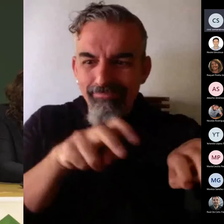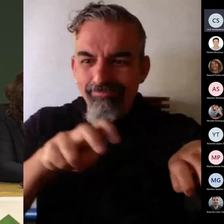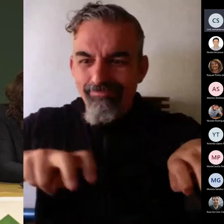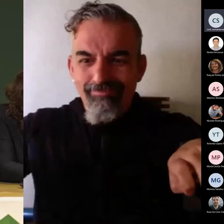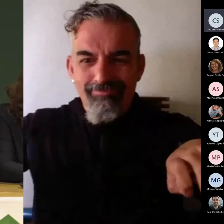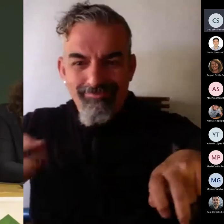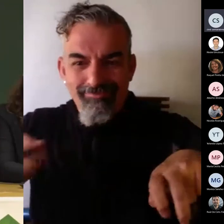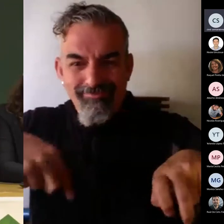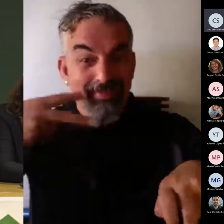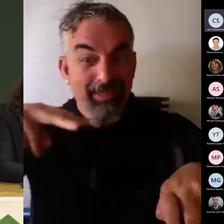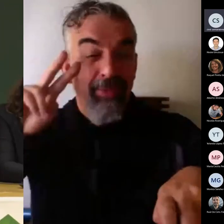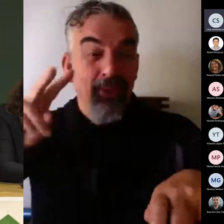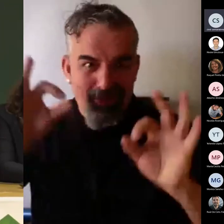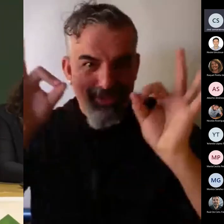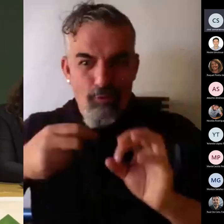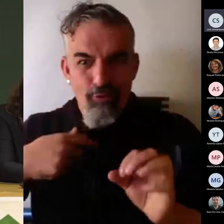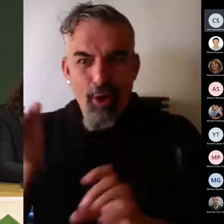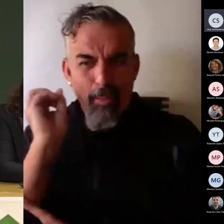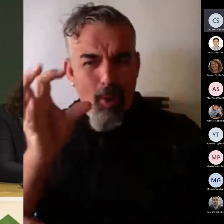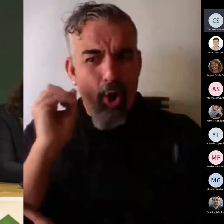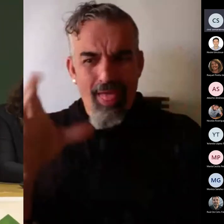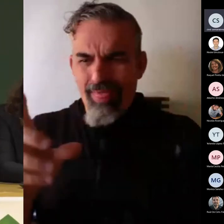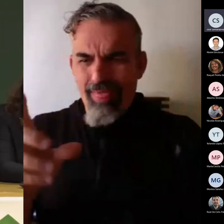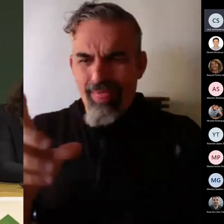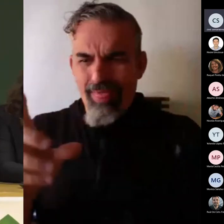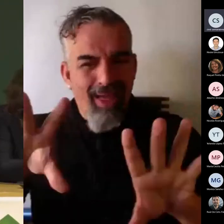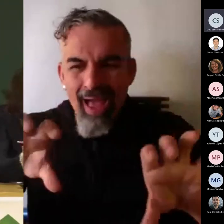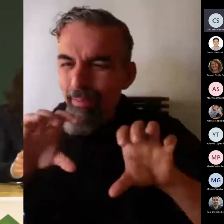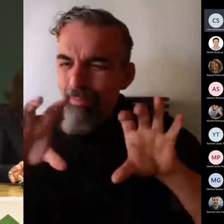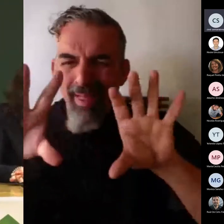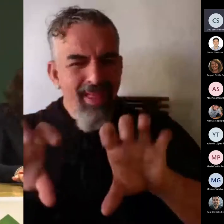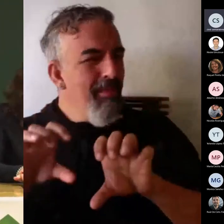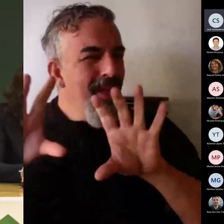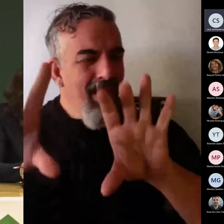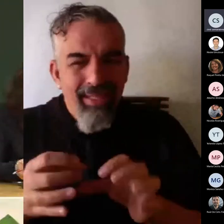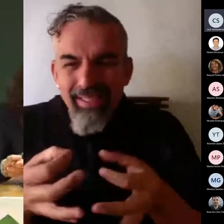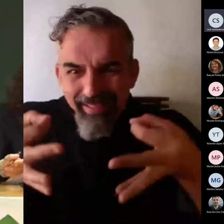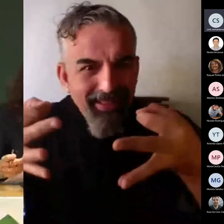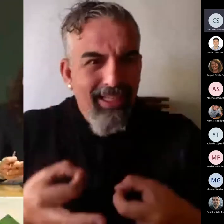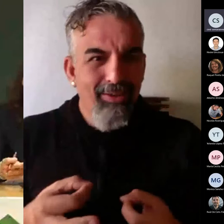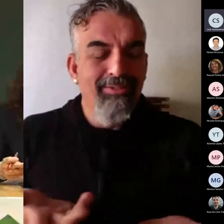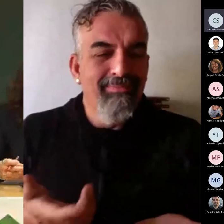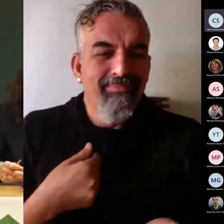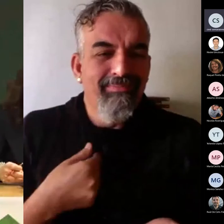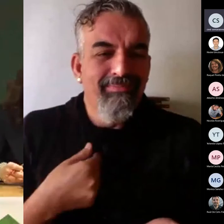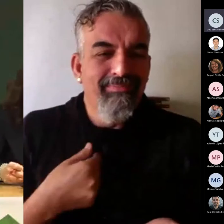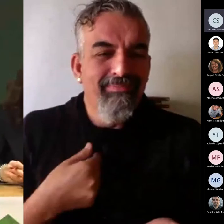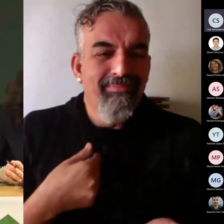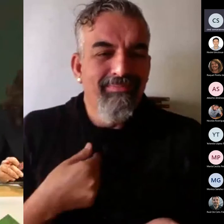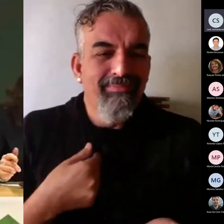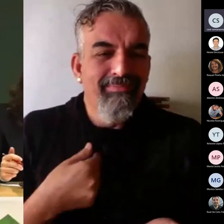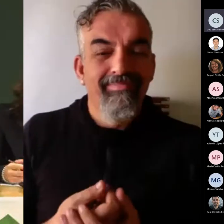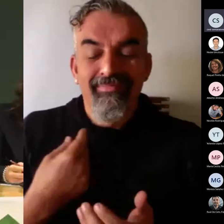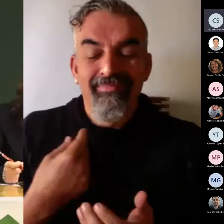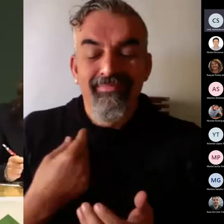FIEP por la Universidad San Carlos.